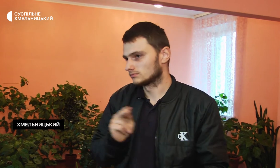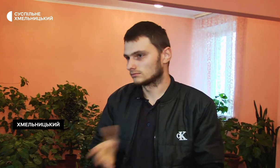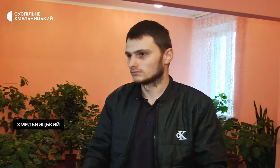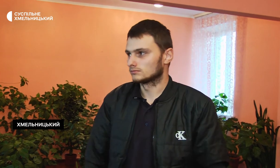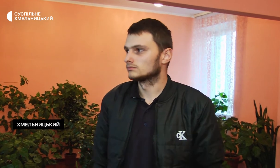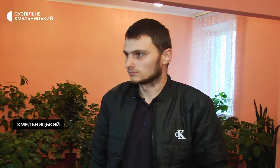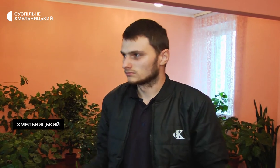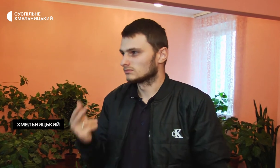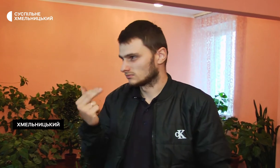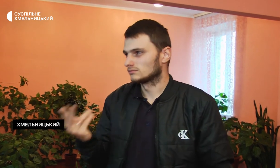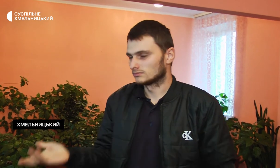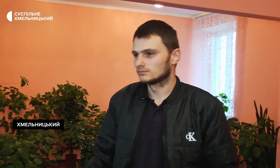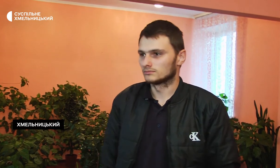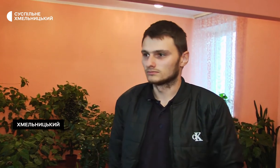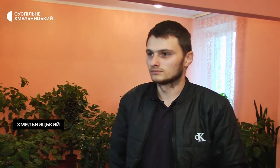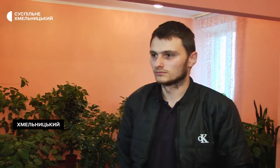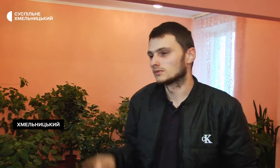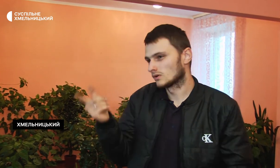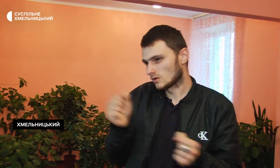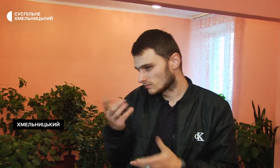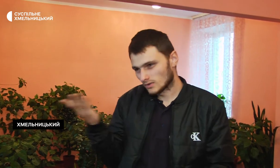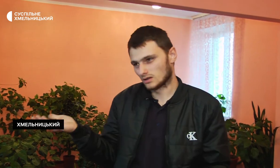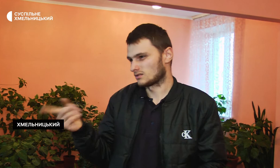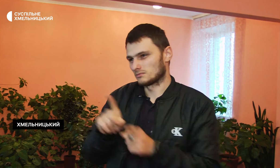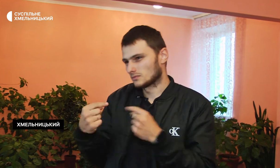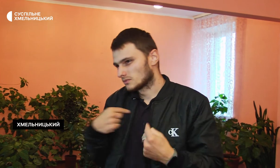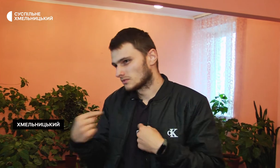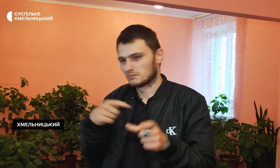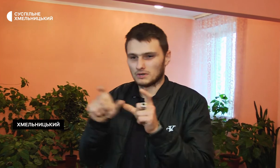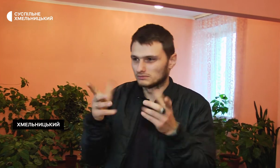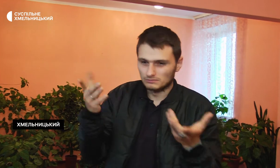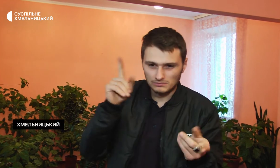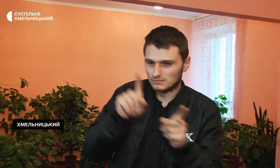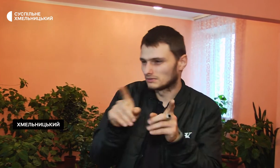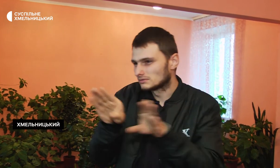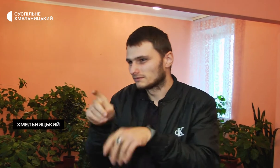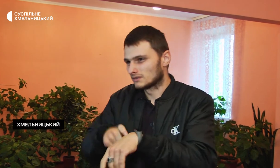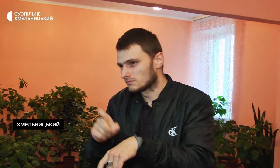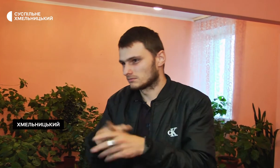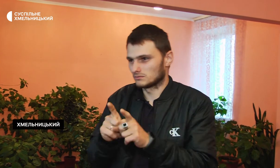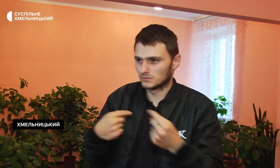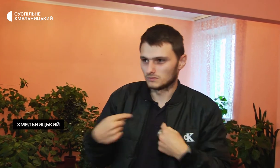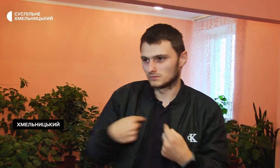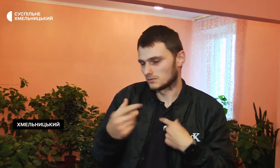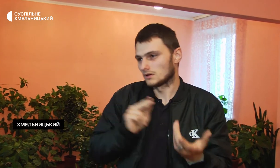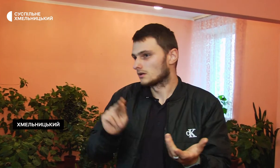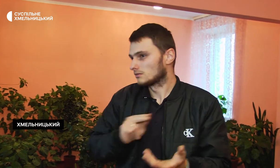їй роботу нададуть якусь, бо тут немає, ну, трошечки комендантські години, роботи немає